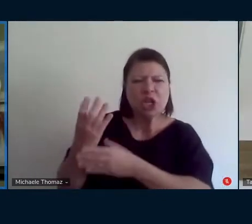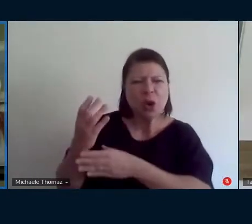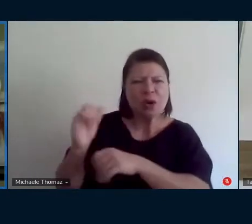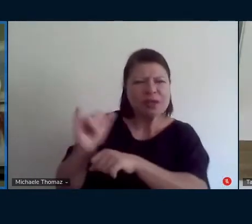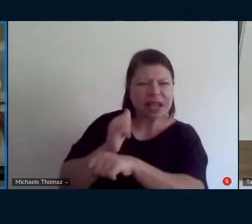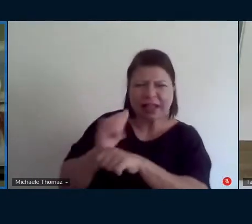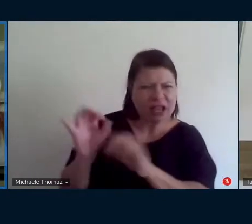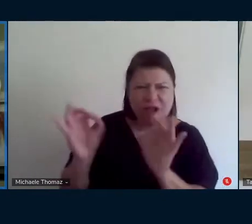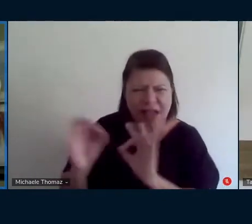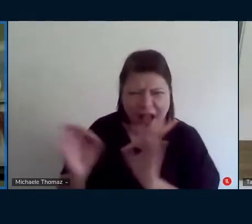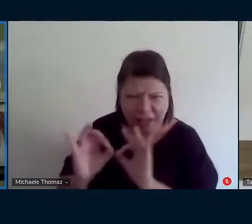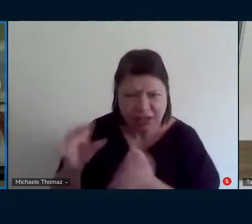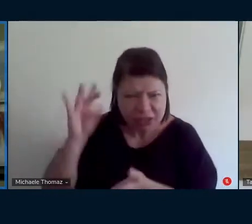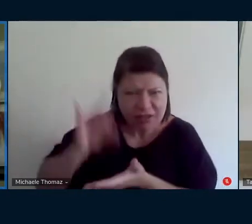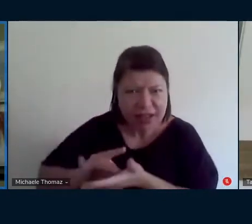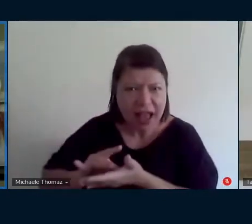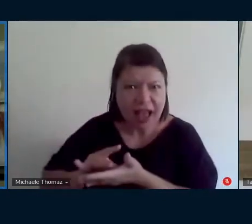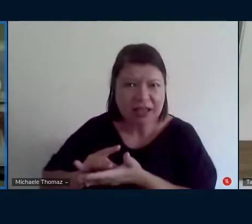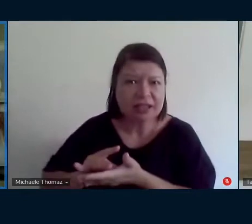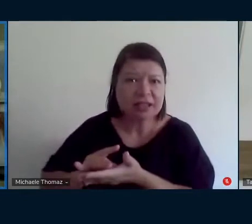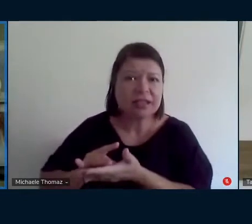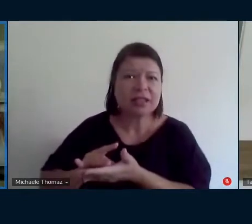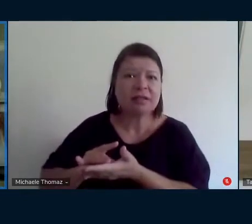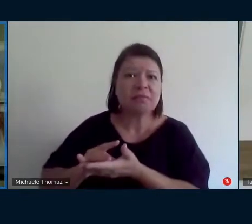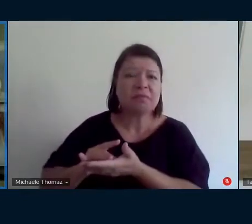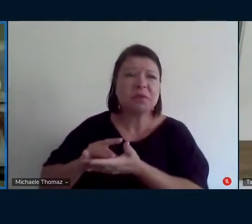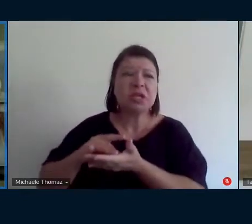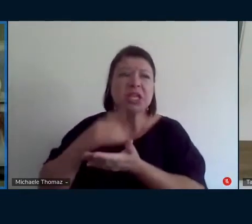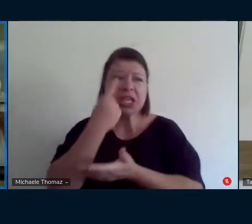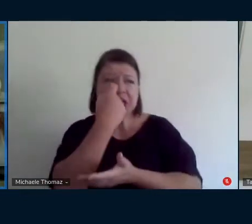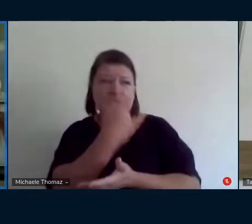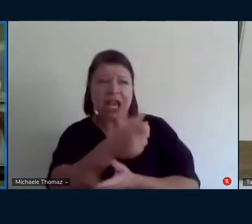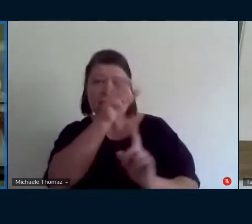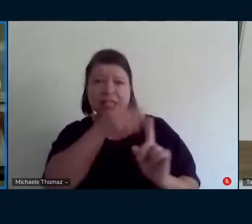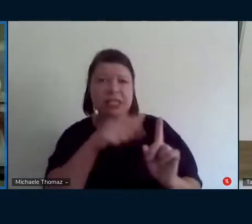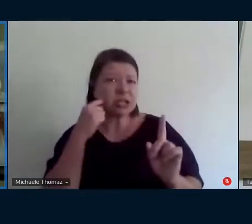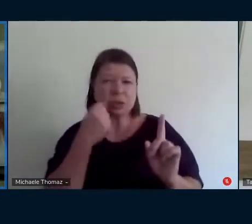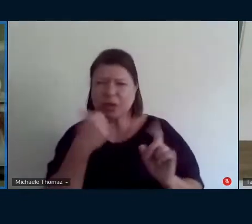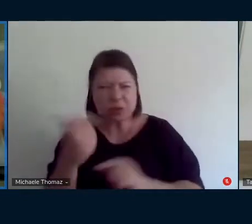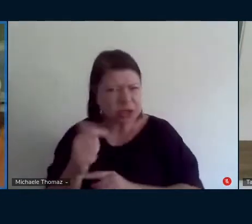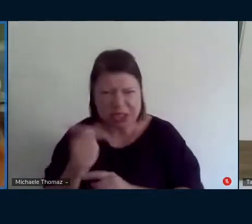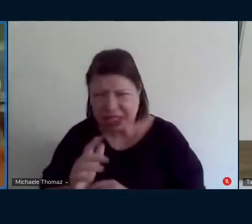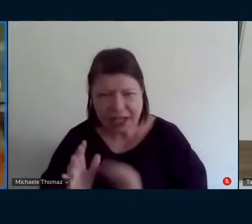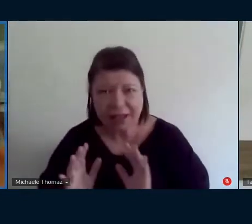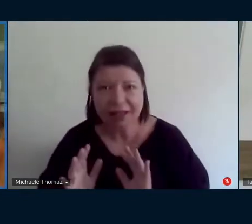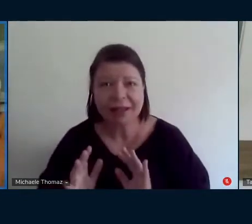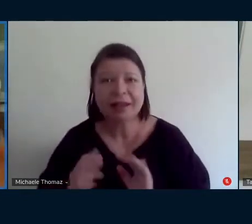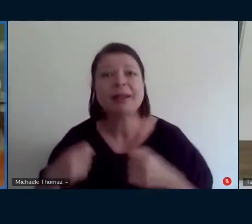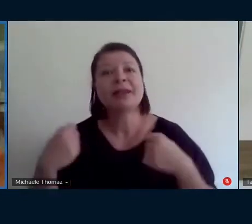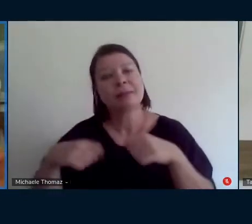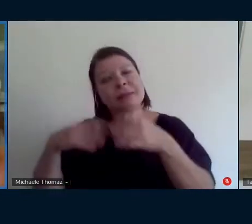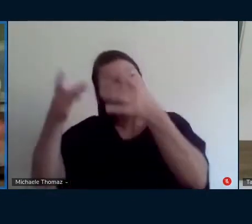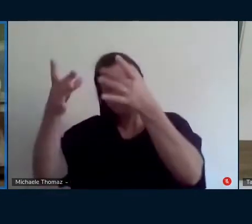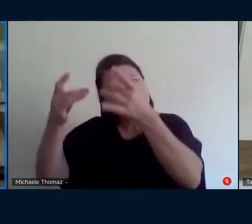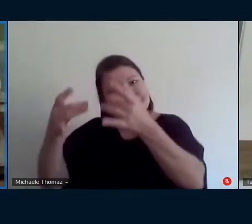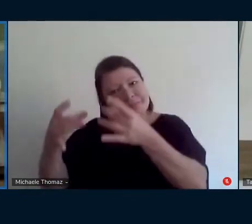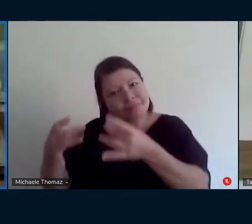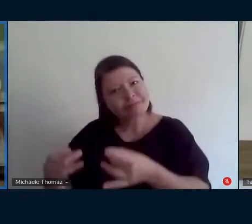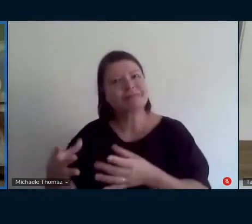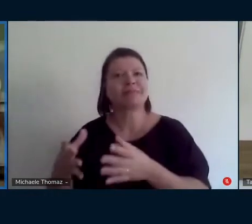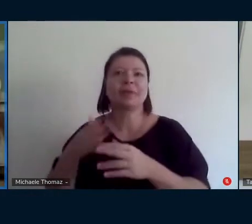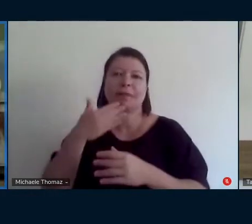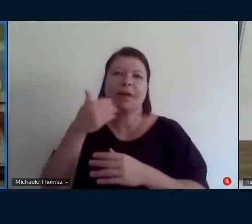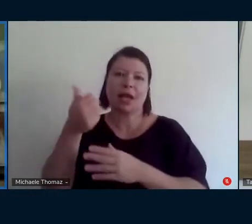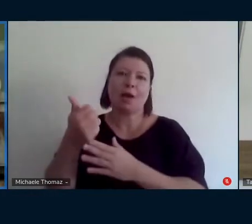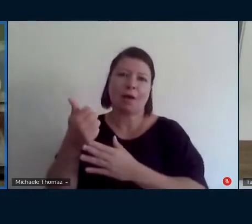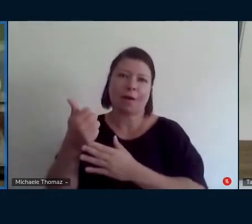ver o que estava acontecendo naquele momento só para fazer a diferença entre o que você deseja e que você